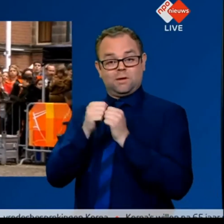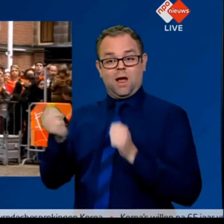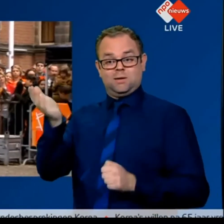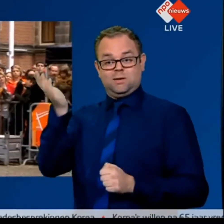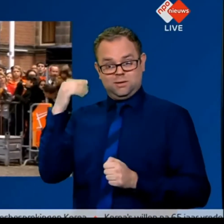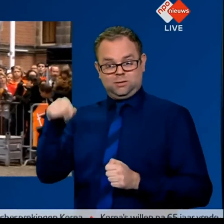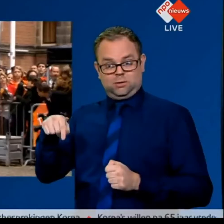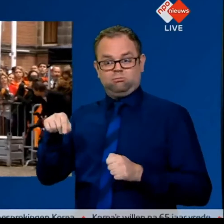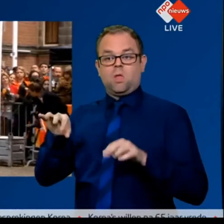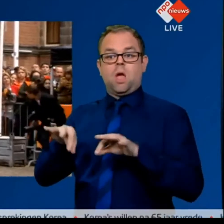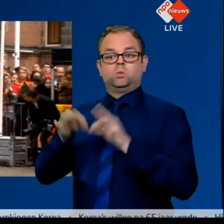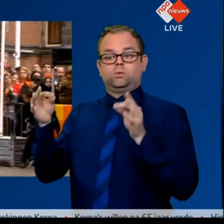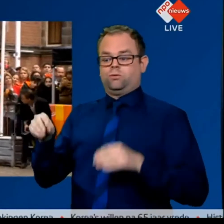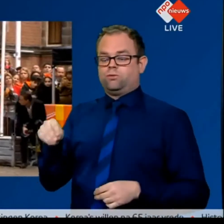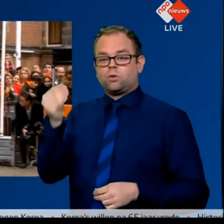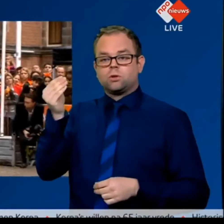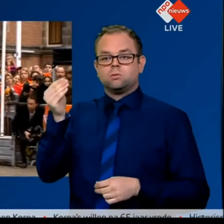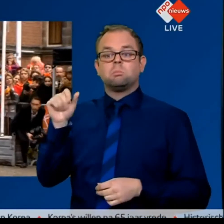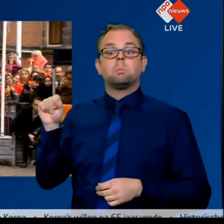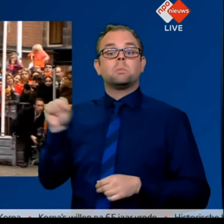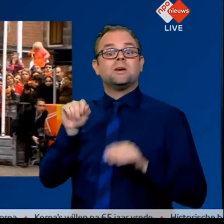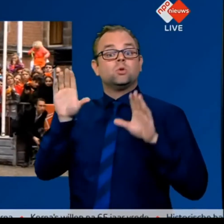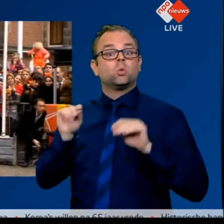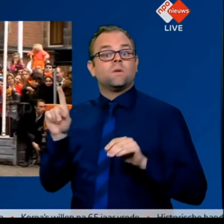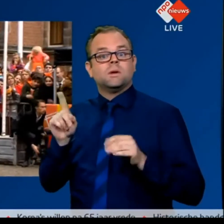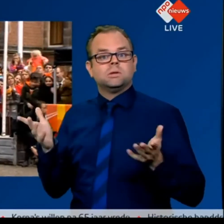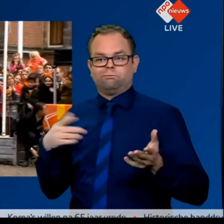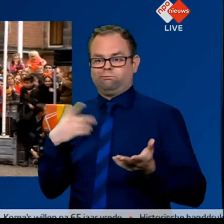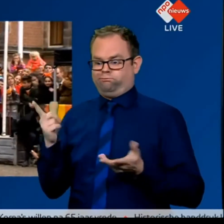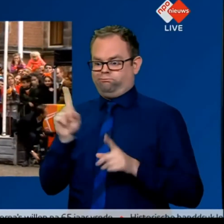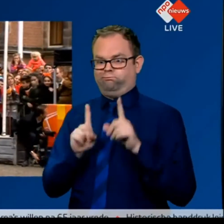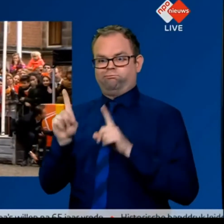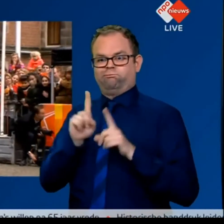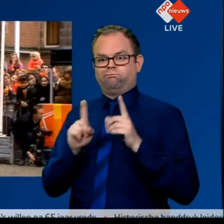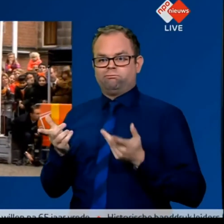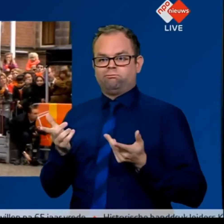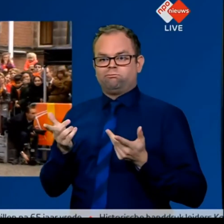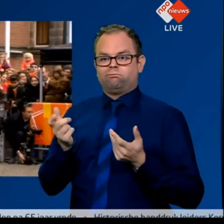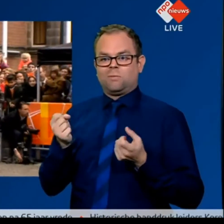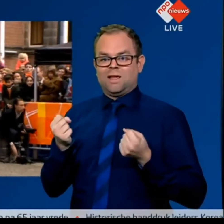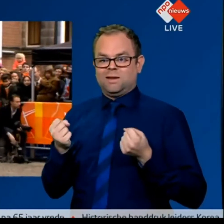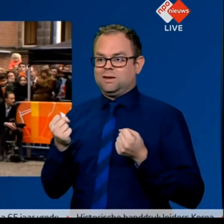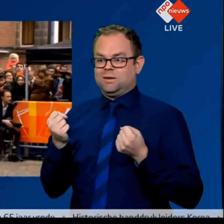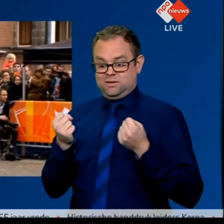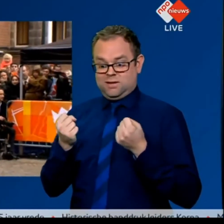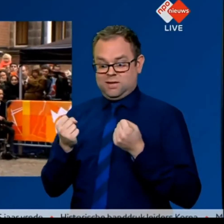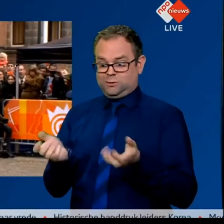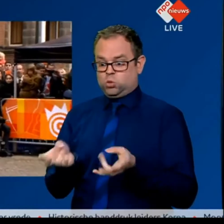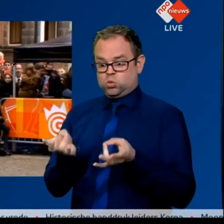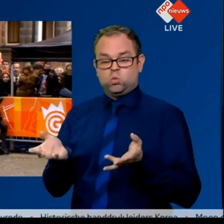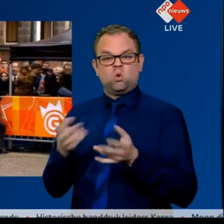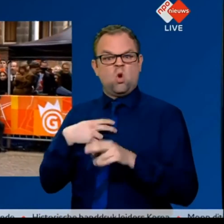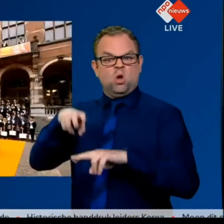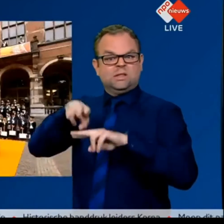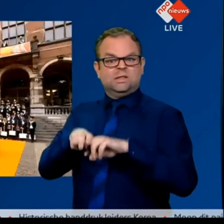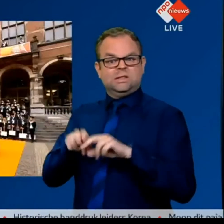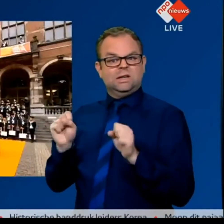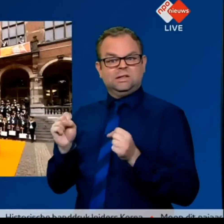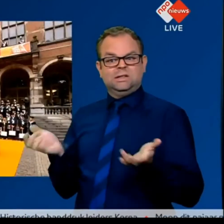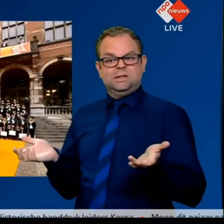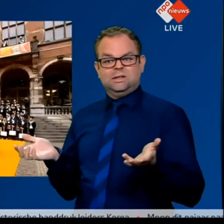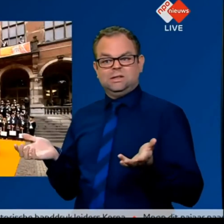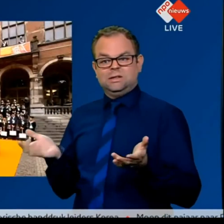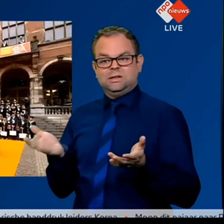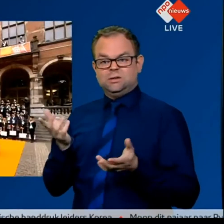ik kon misschien een heel klein stukje rijden. Ik kon er niet op zitten. En al helemaal niks mee vervoeren. Maar het mooie was,